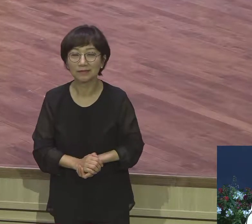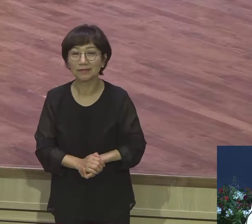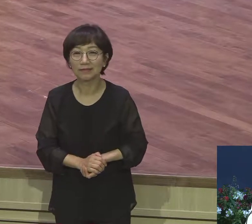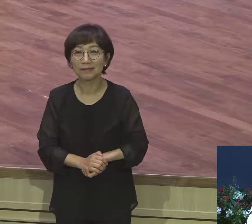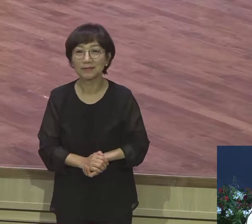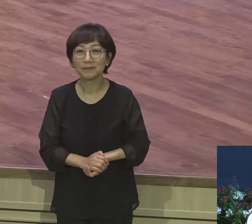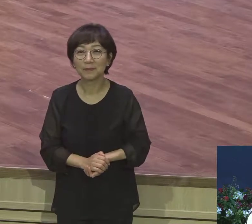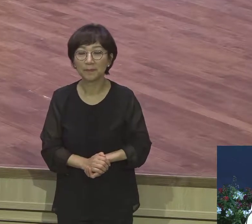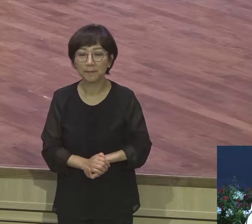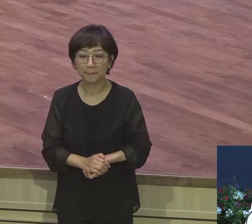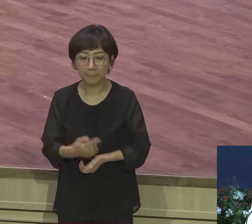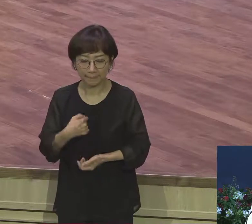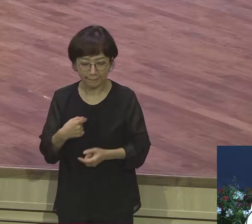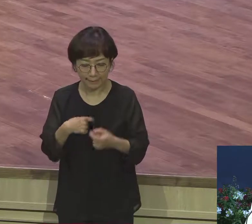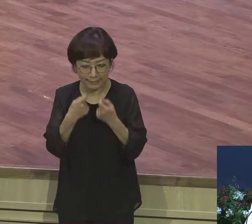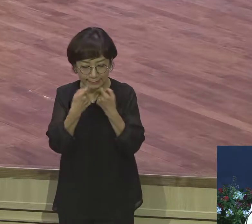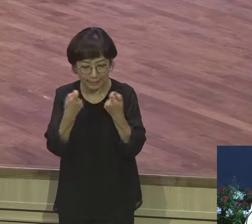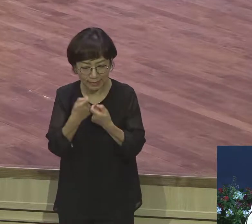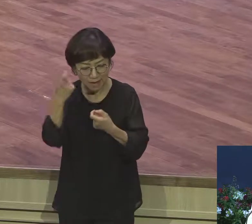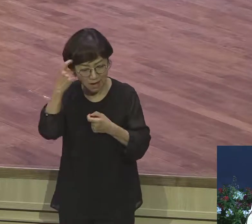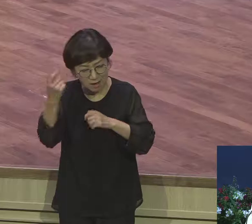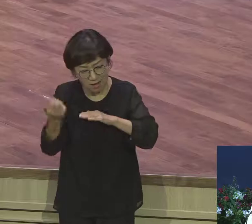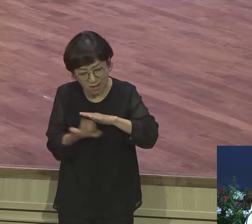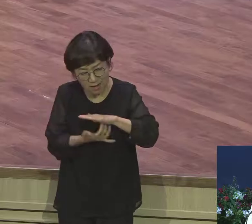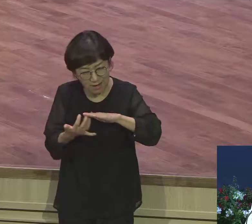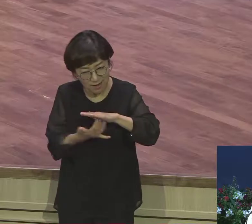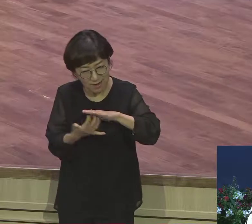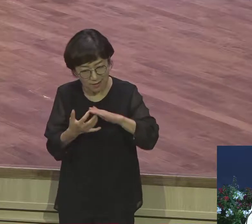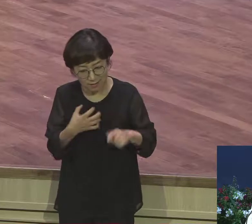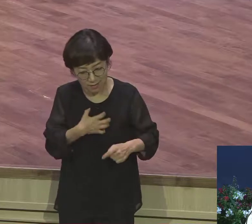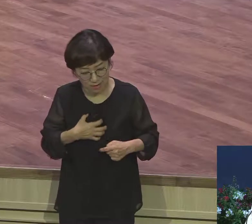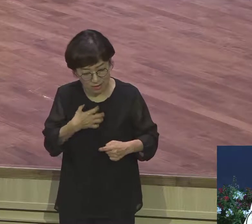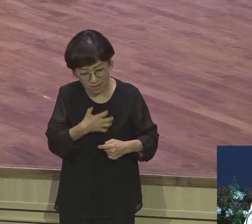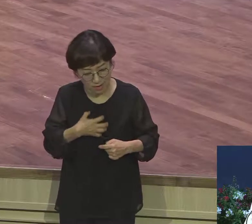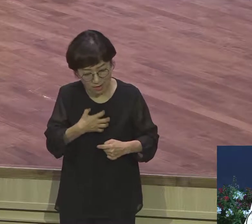인본주의 서야 될 거 세상 염려 걱정해야 될 거 다 맡겼다 그 말이에요